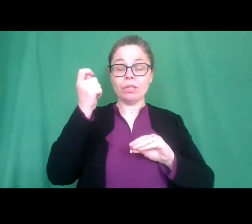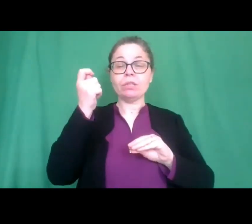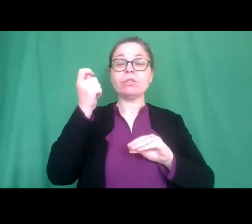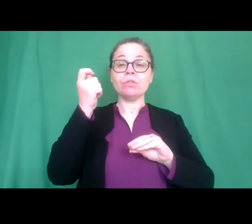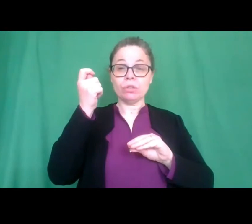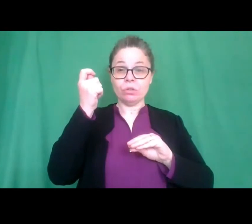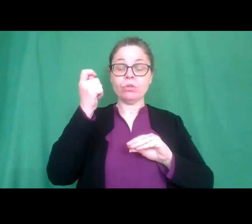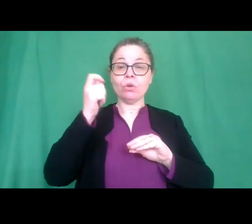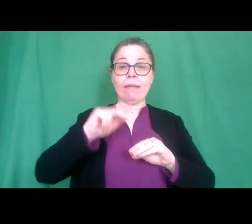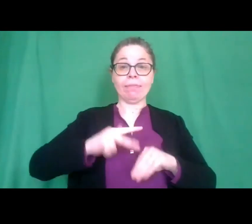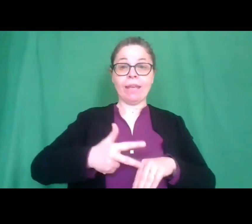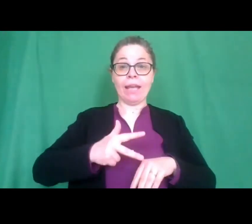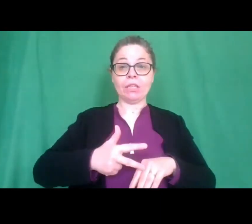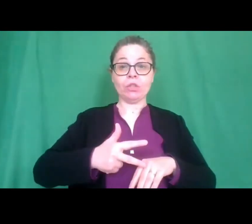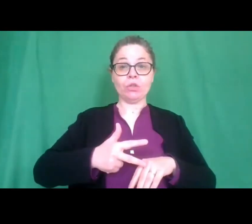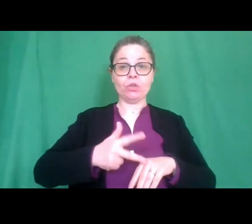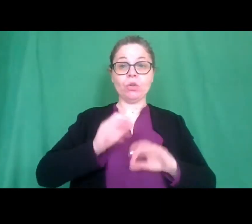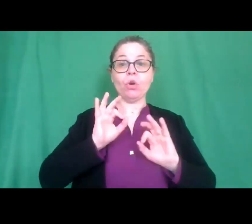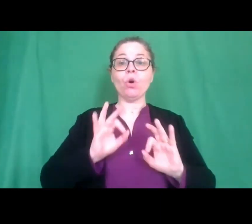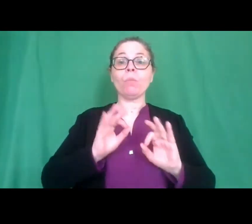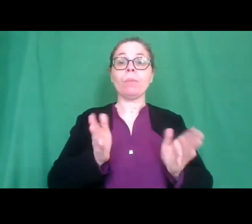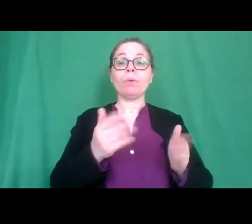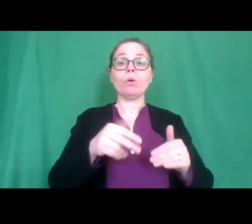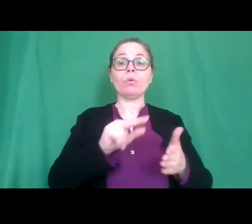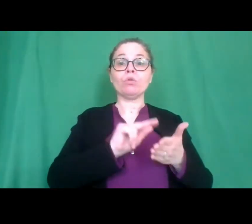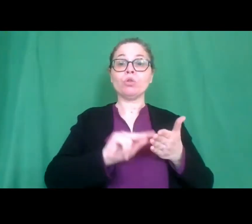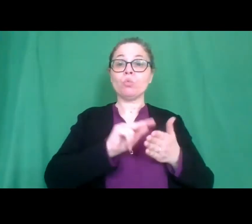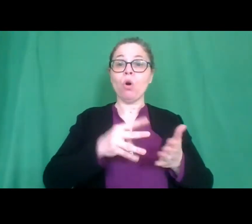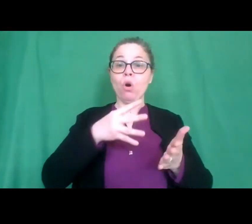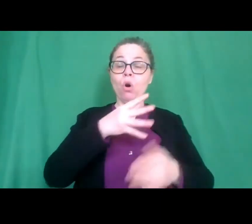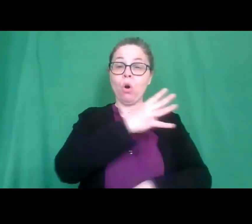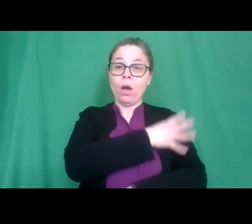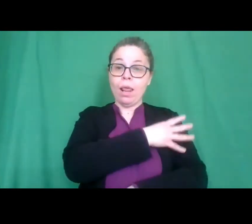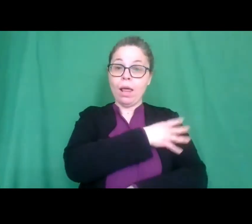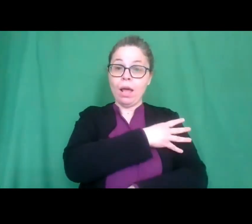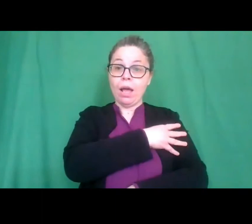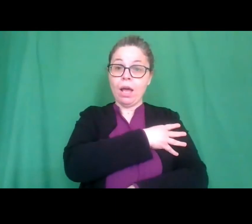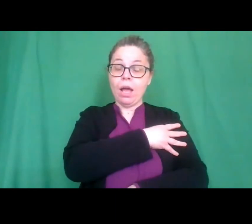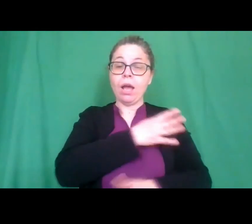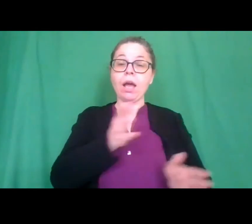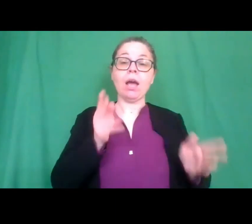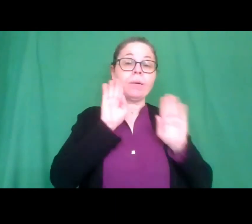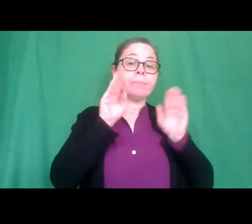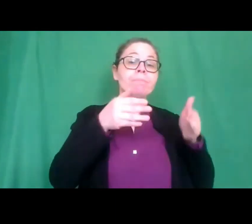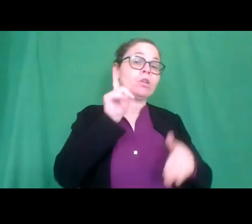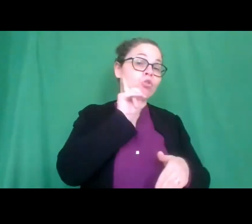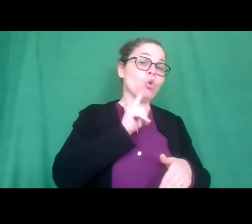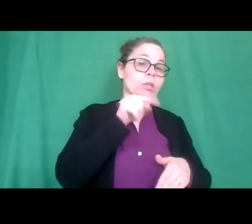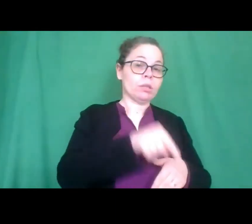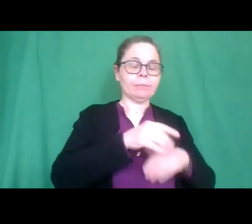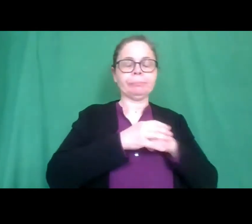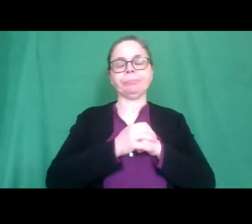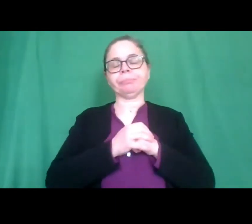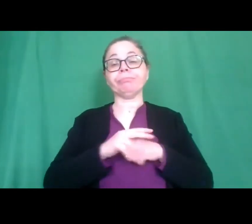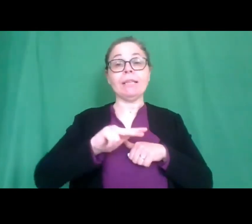il secondo, il primo relativamente alla scuola primaria sezione sordi al